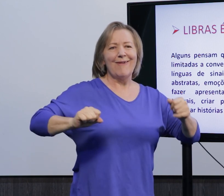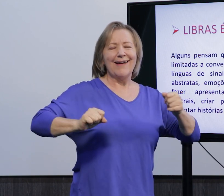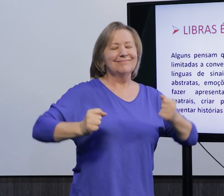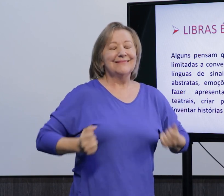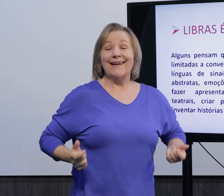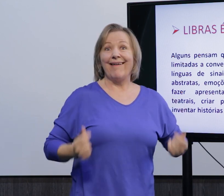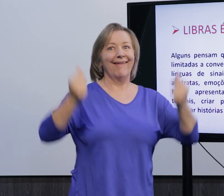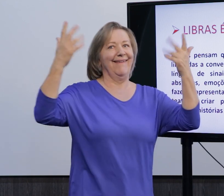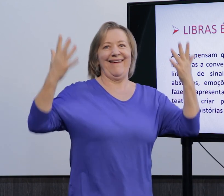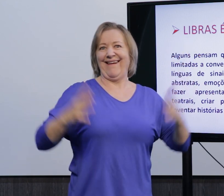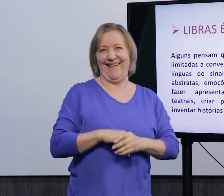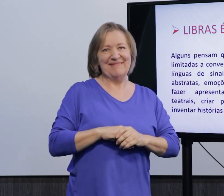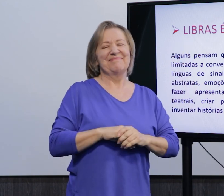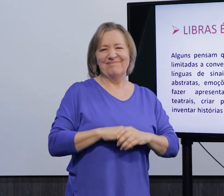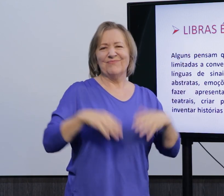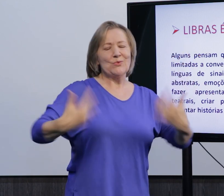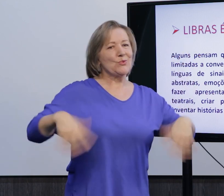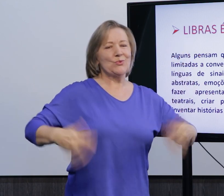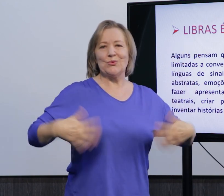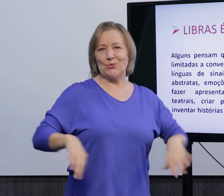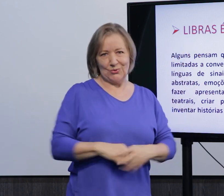língua com todas as possibilidades, rica também.